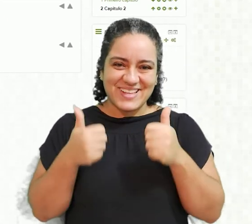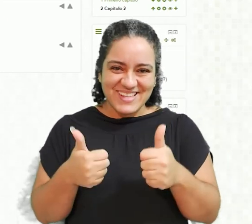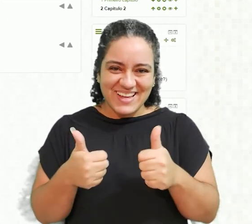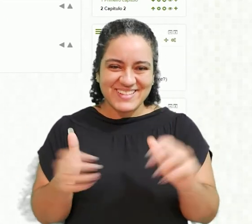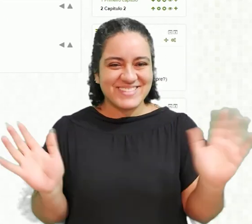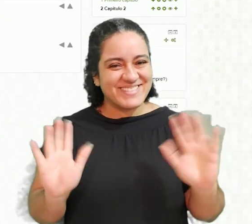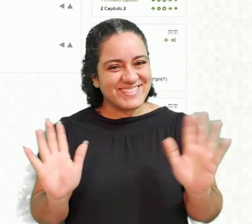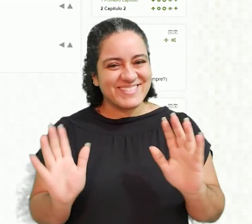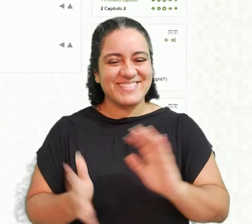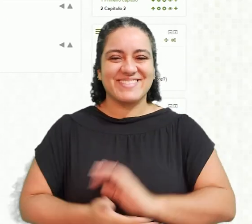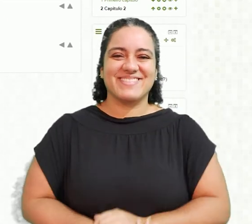É isso aí.